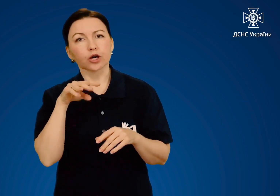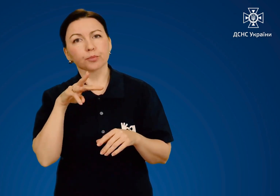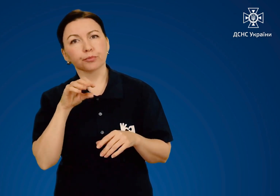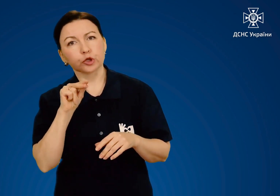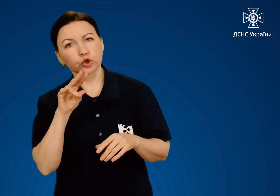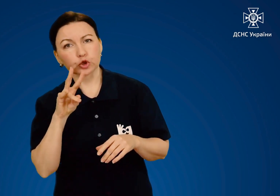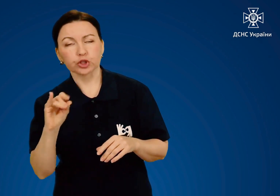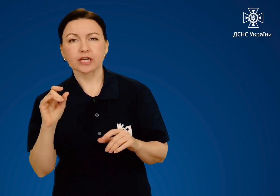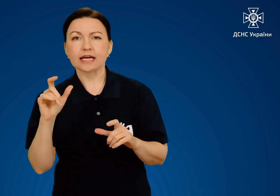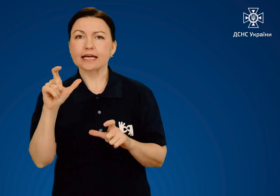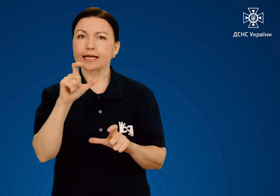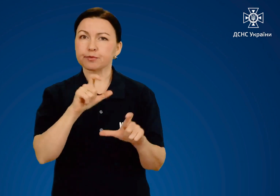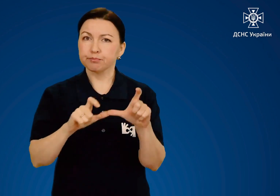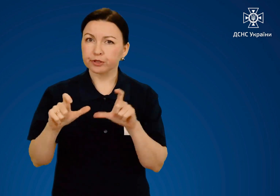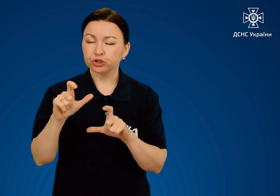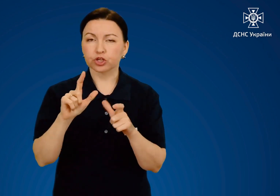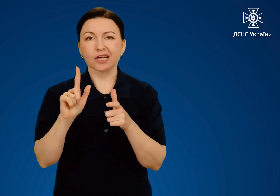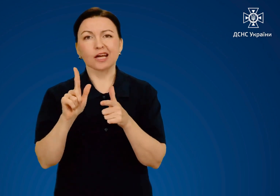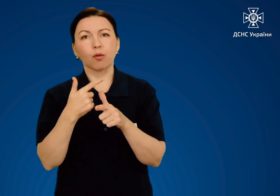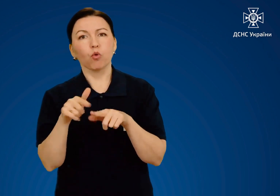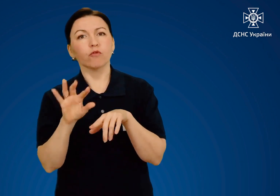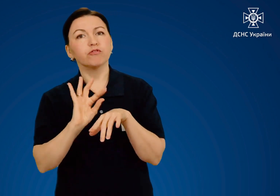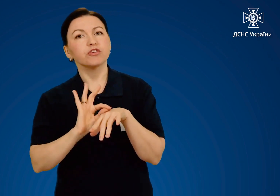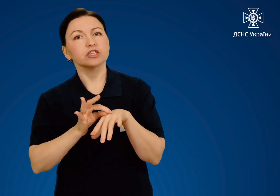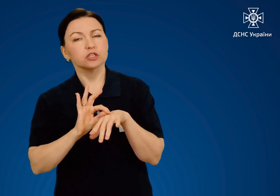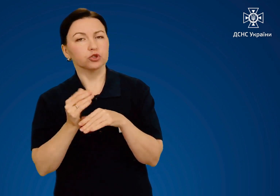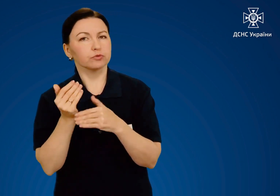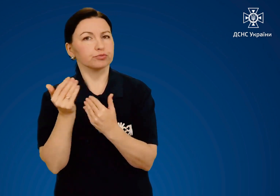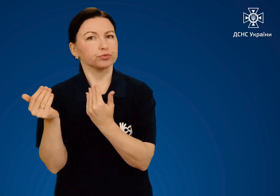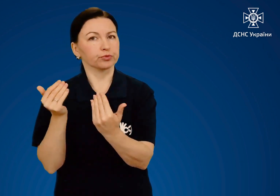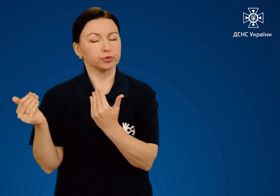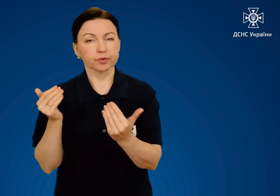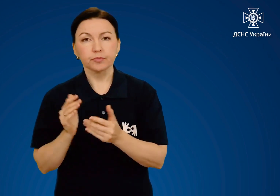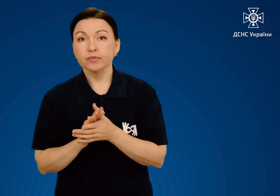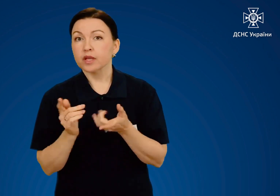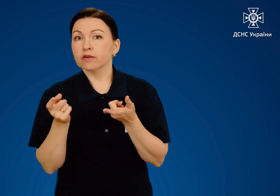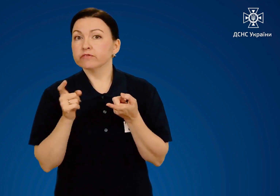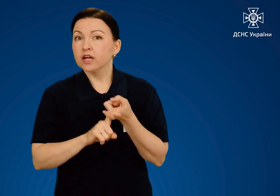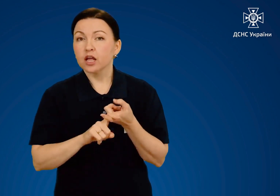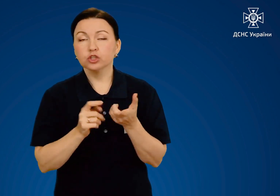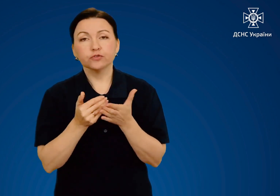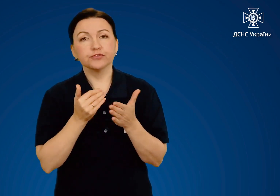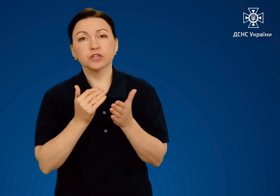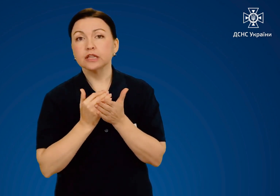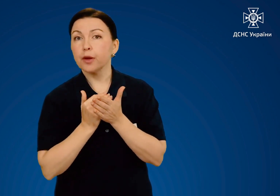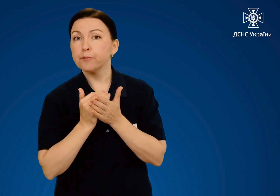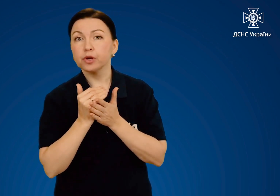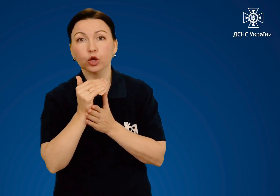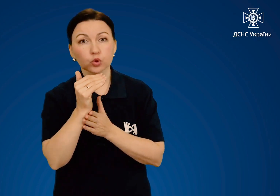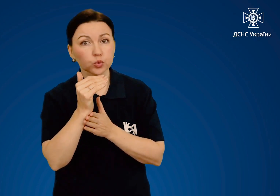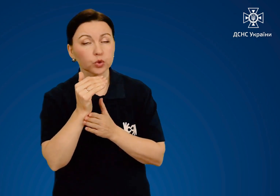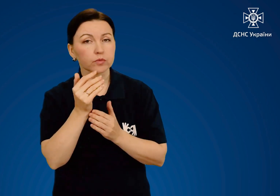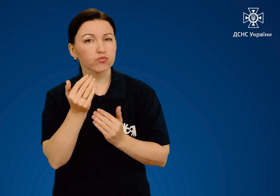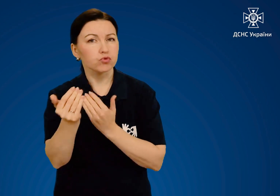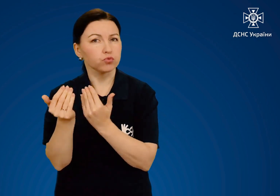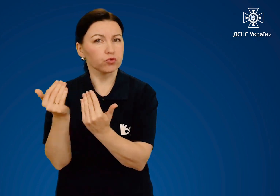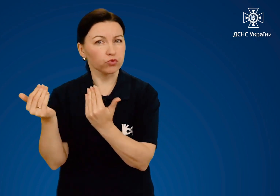термічними, хімічними і фізичними агентами. В залежності від температури